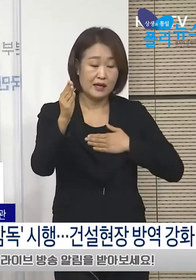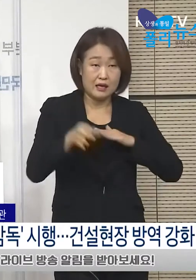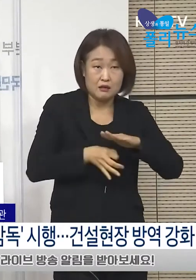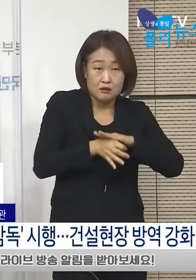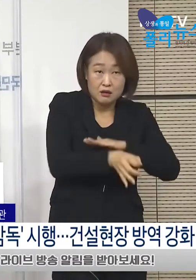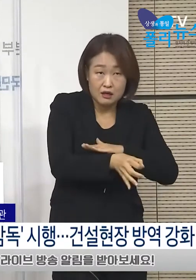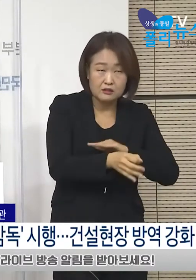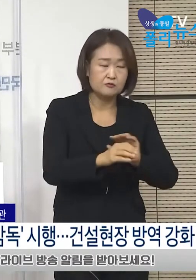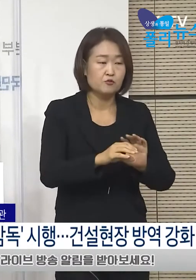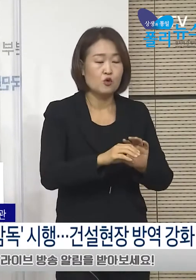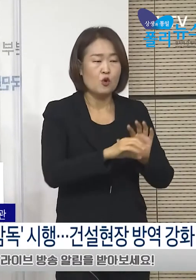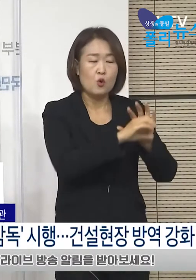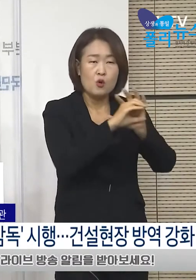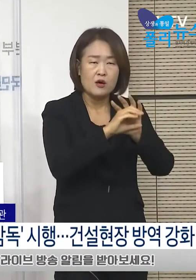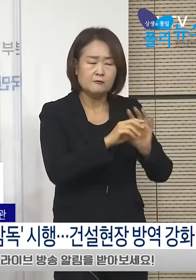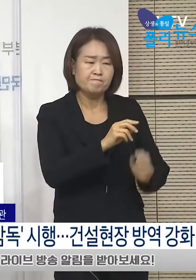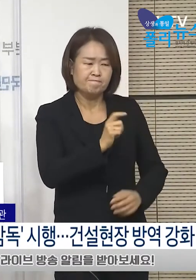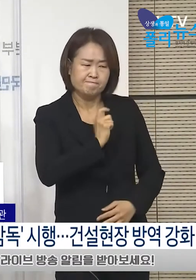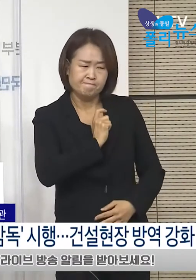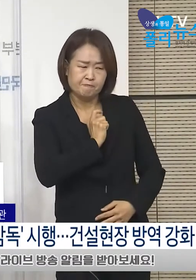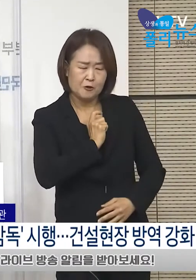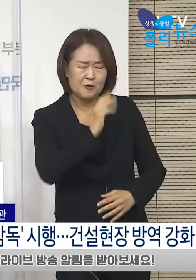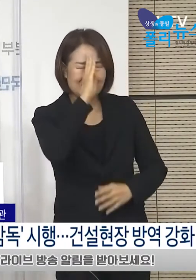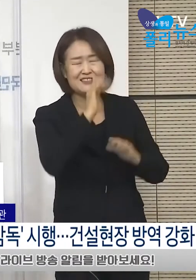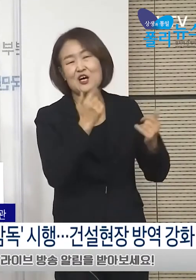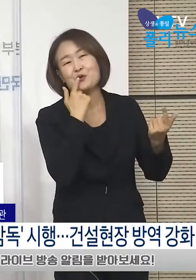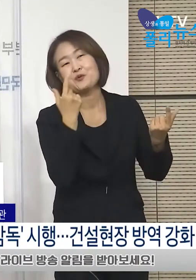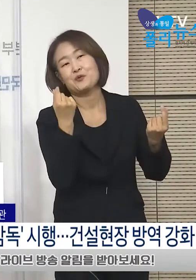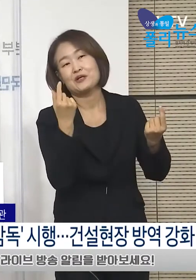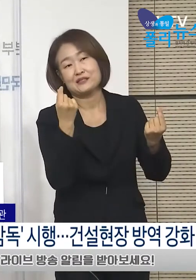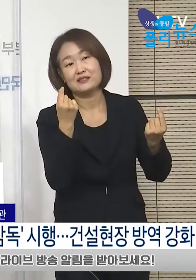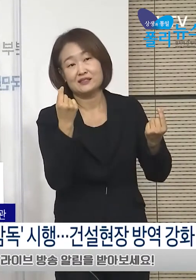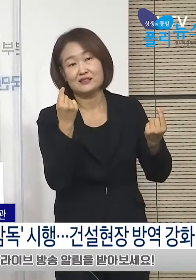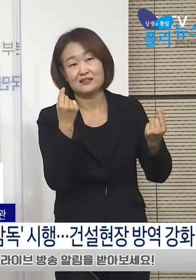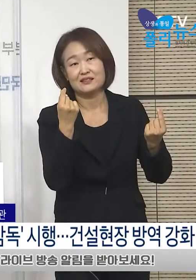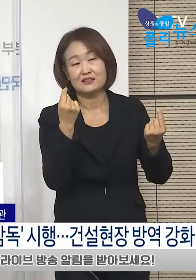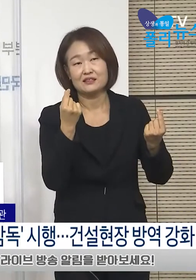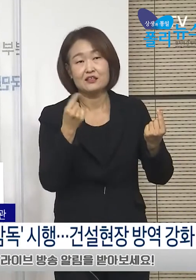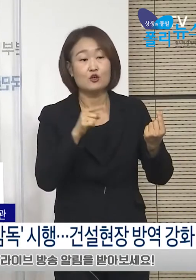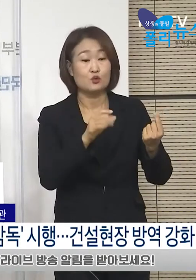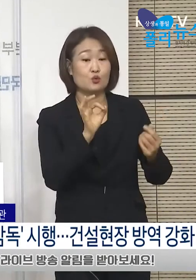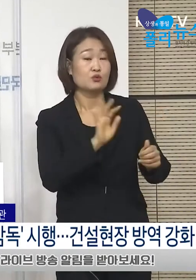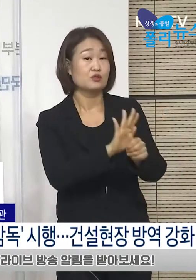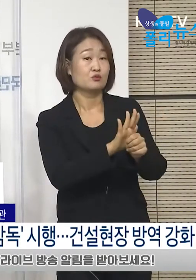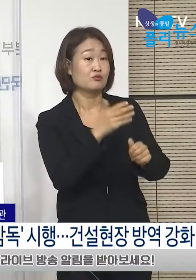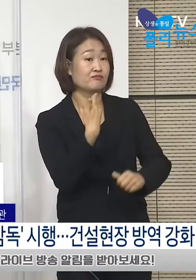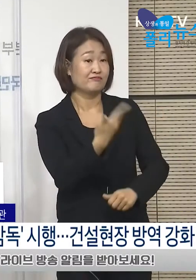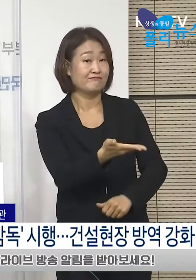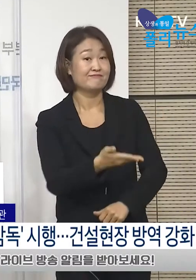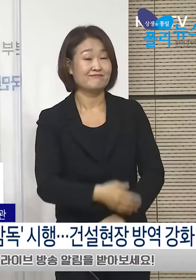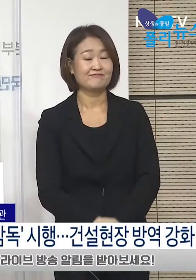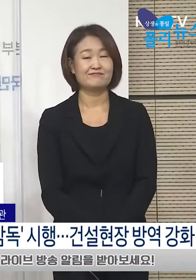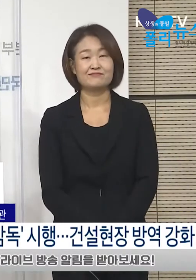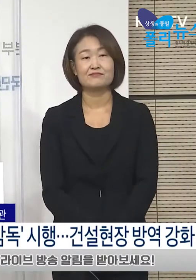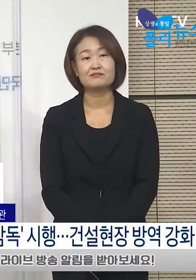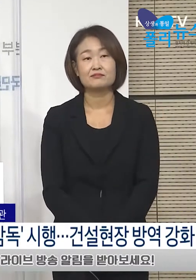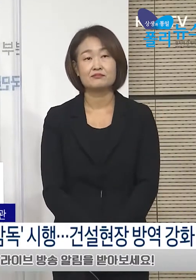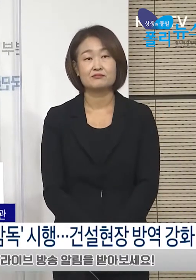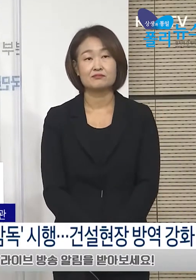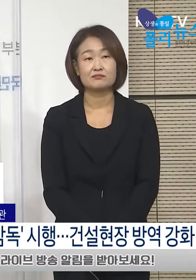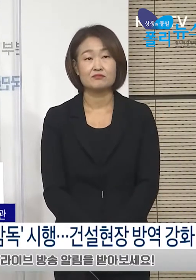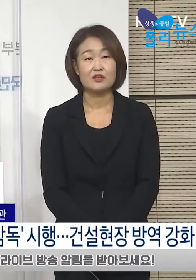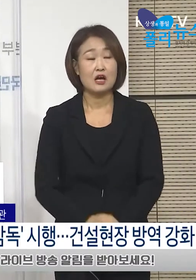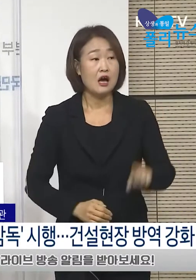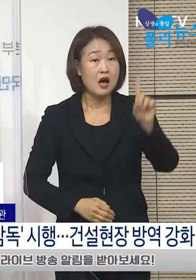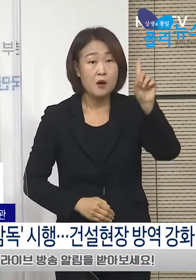코로나19 의심 환자와 마찬가지로 진단 검사 예산이 지원됩니다. 1회의